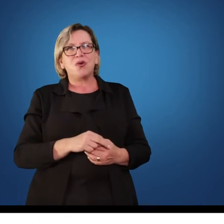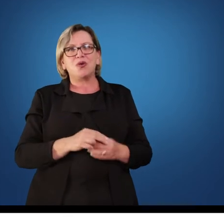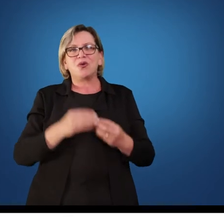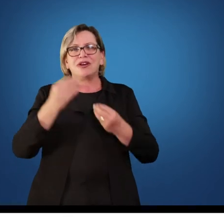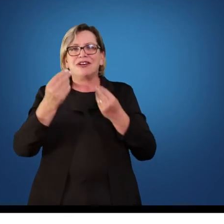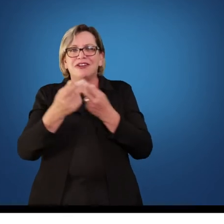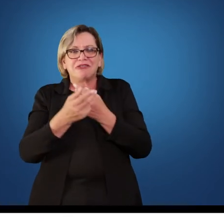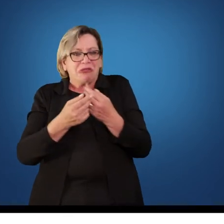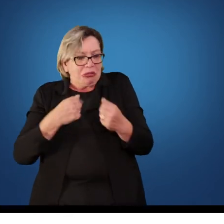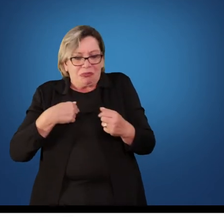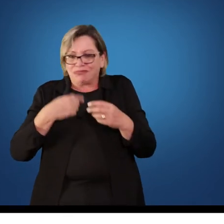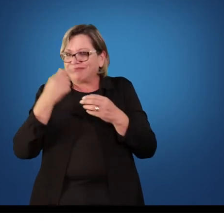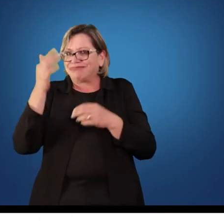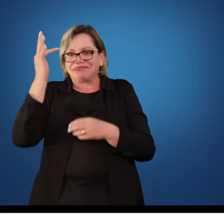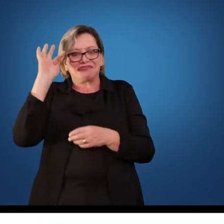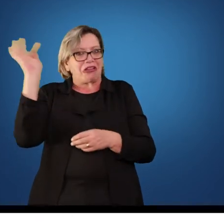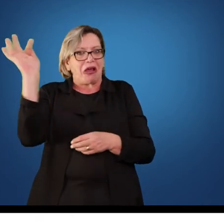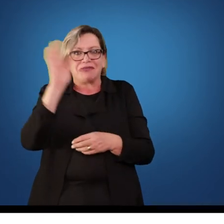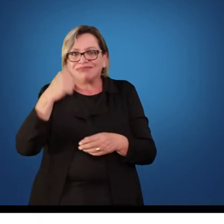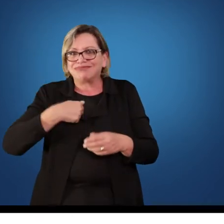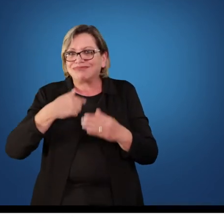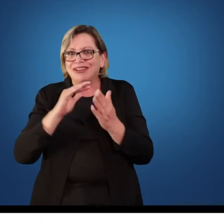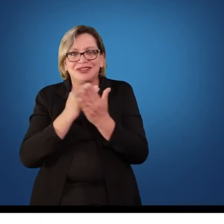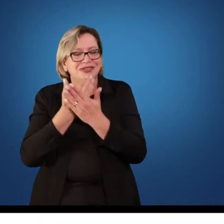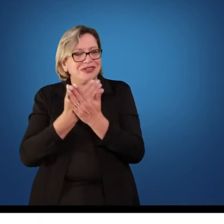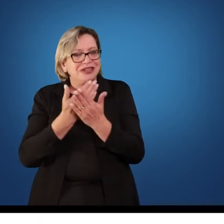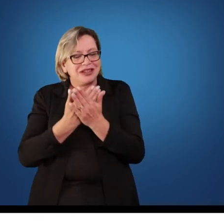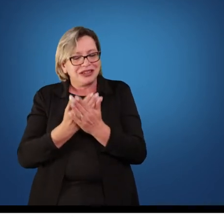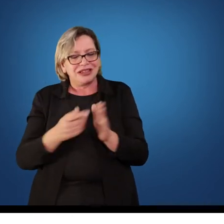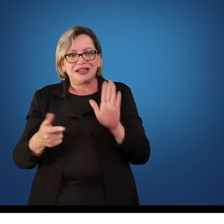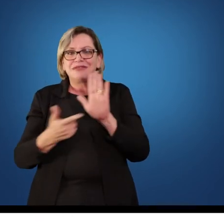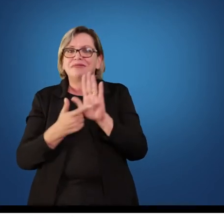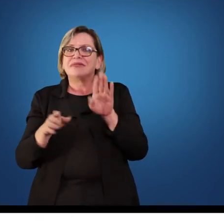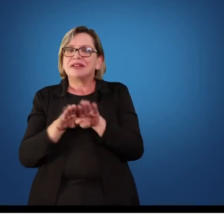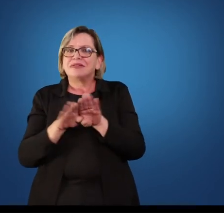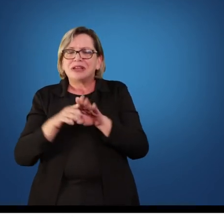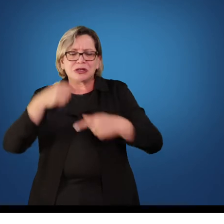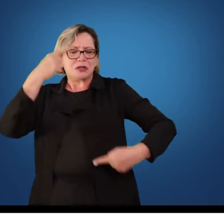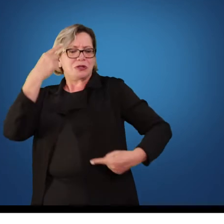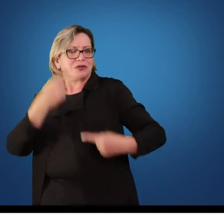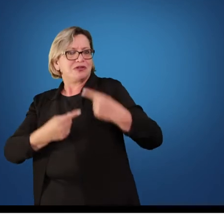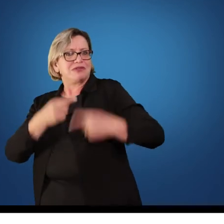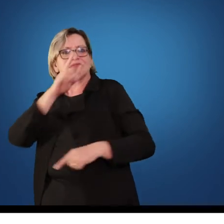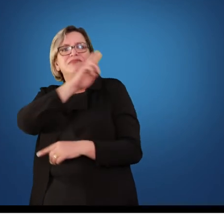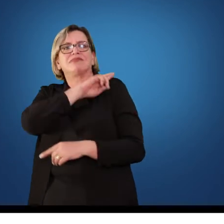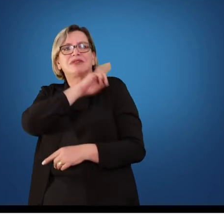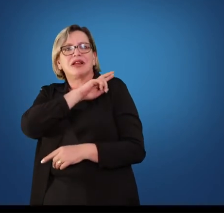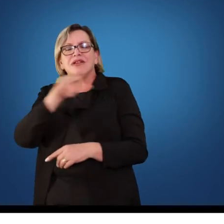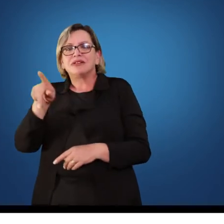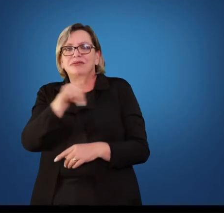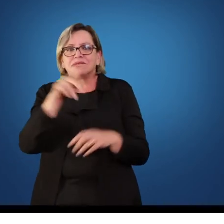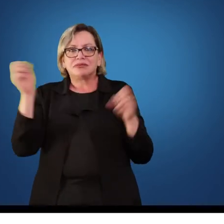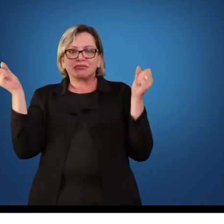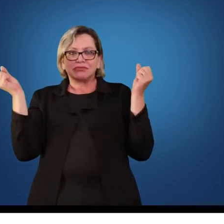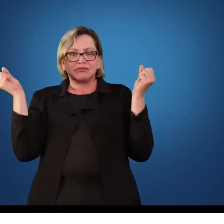do lazer, sobre o papel do professor de Educação Física, da nossa disciplina, era uma disciplina que era um